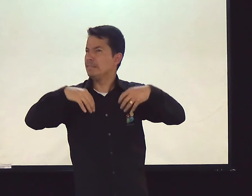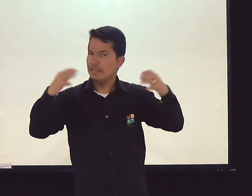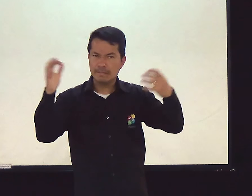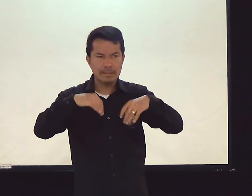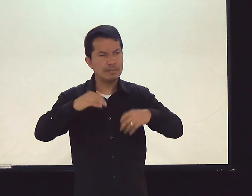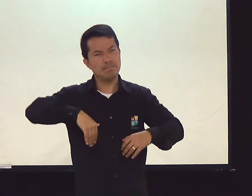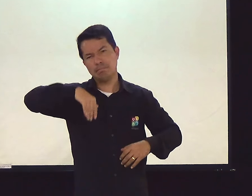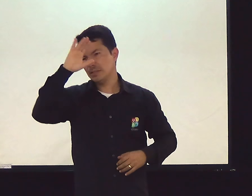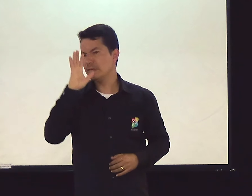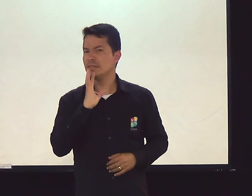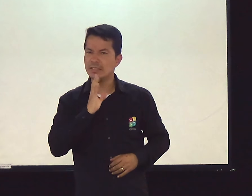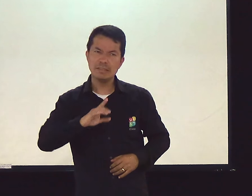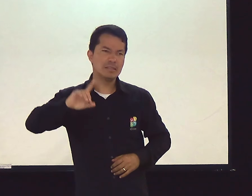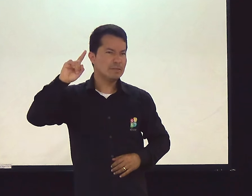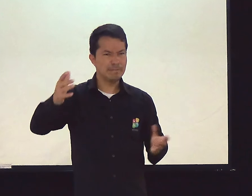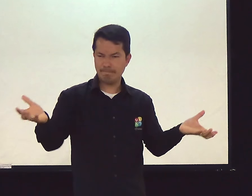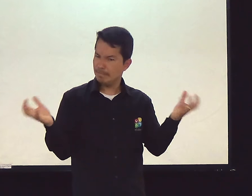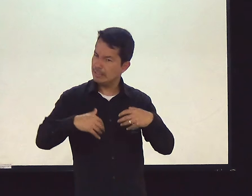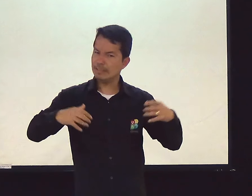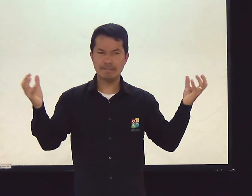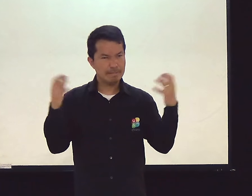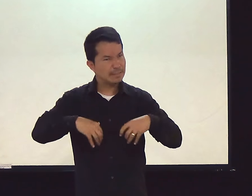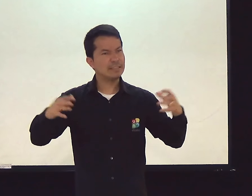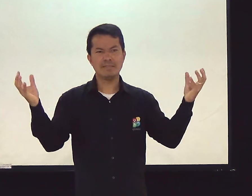para que elas possam aprender também, conhecer mais de Deus.